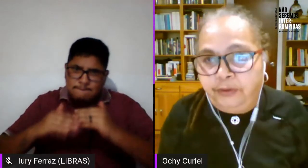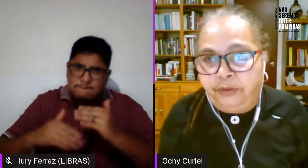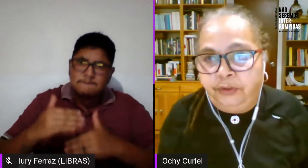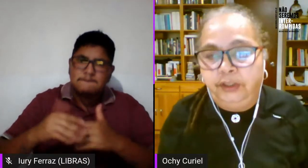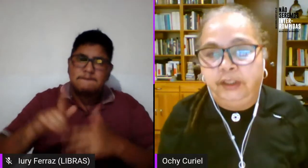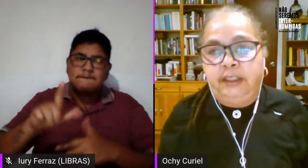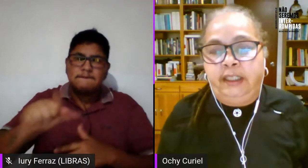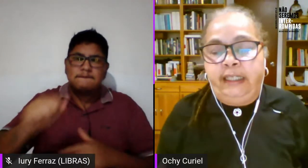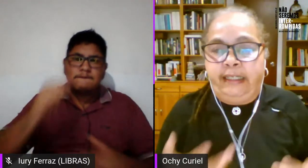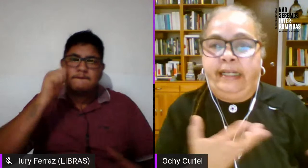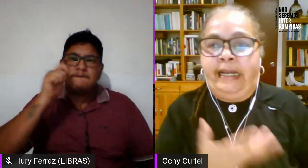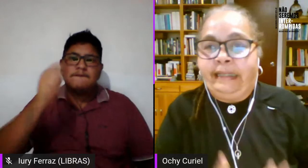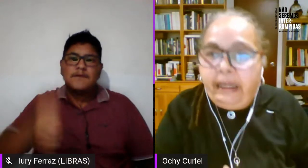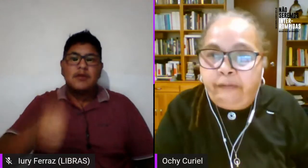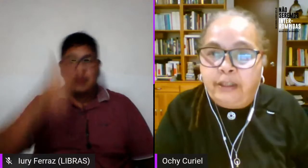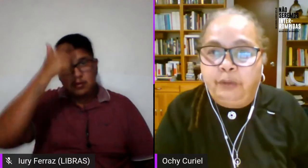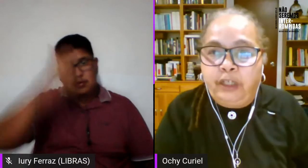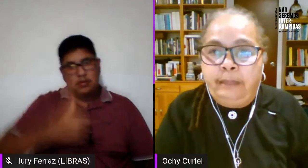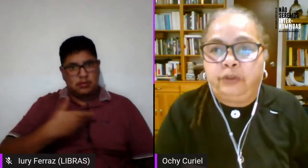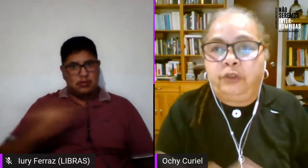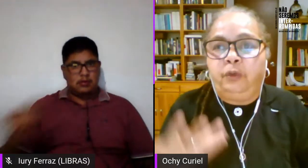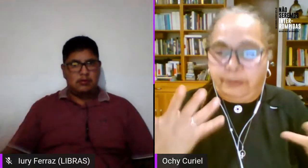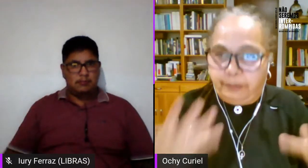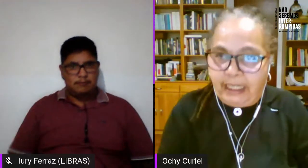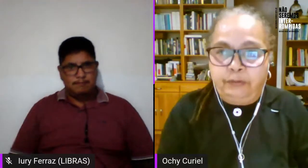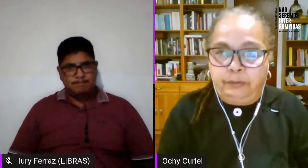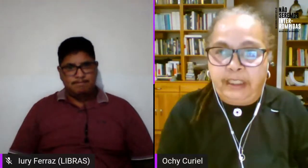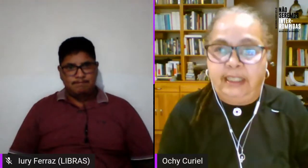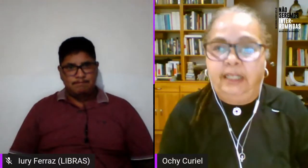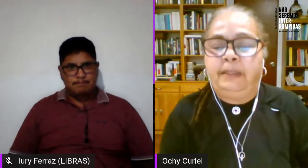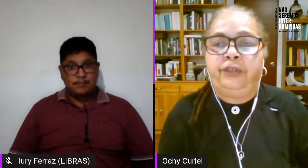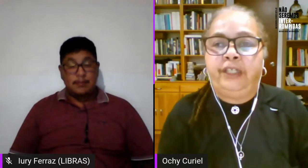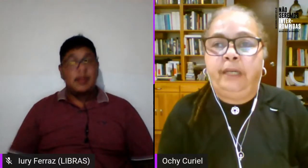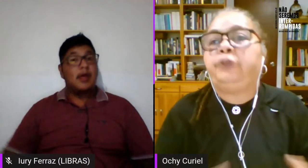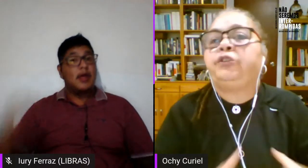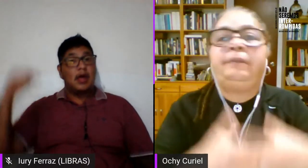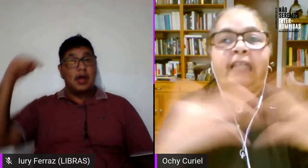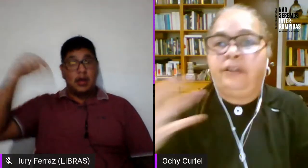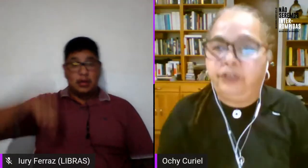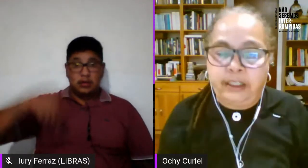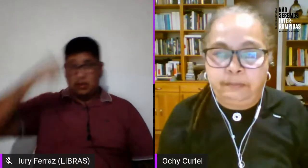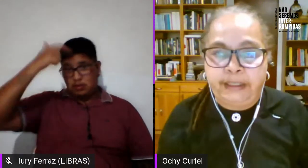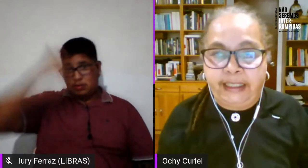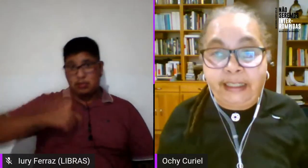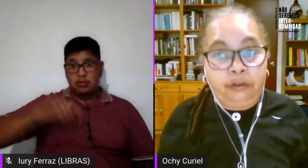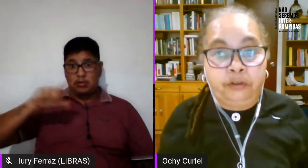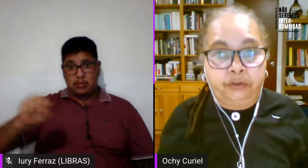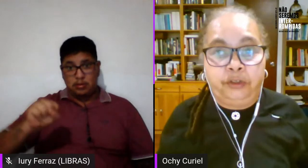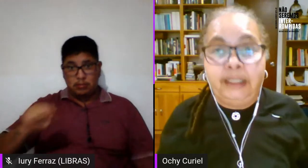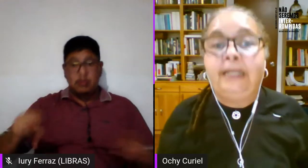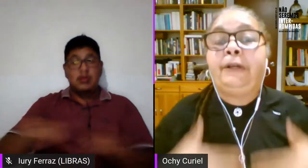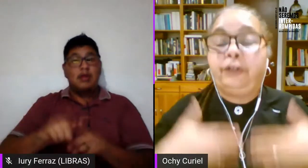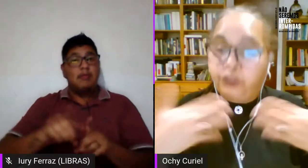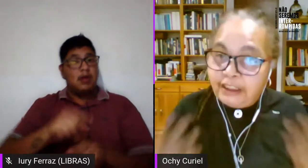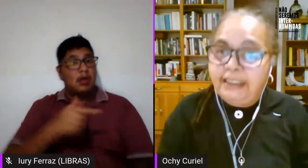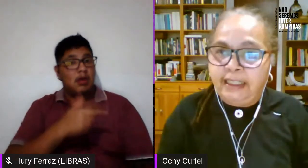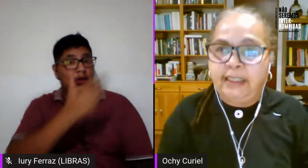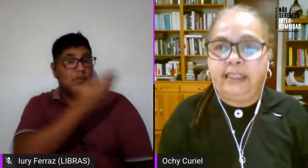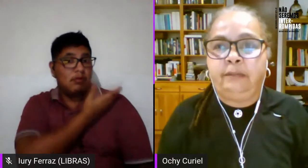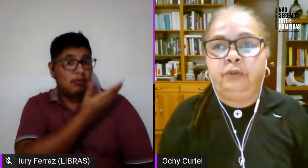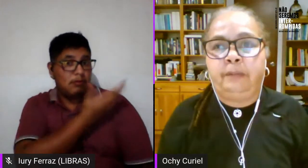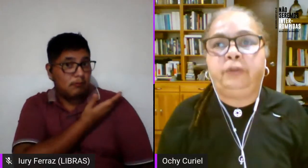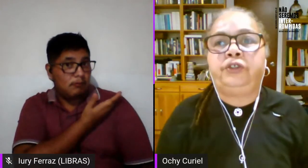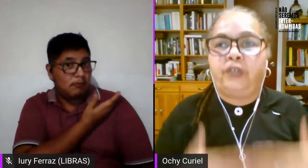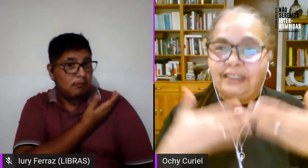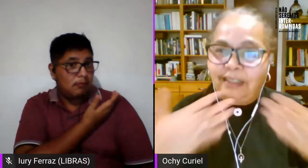mi caso ¿no? en el GLEFAS por ejemplo somos lesbianas feministas la mayoría pero también hay otras compañeras que no lo son pero si